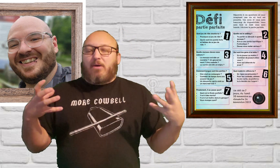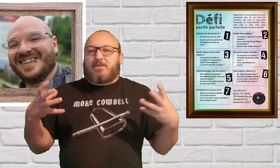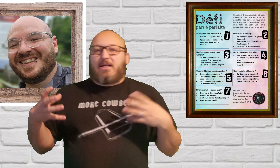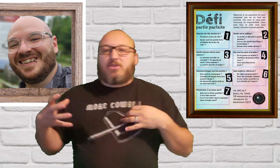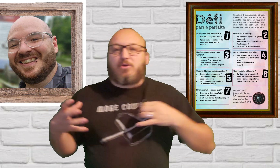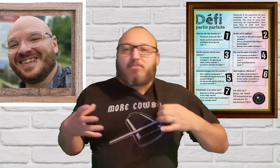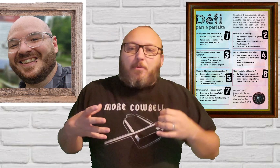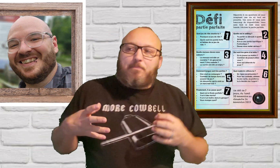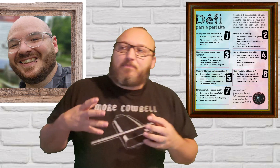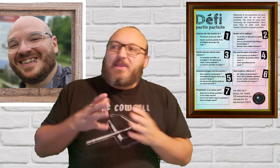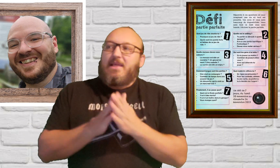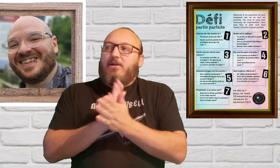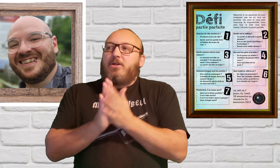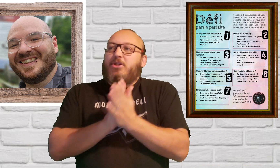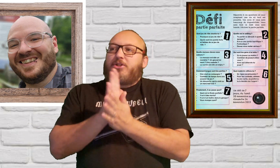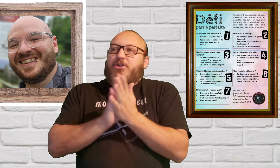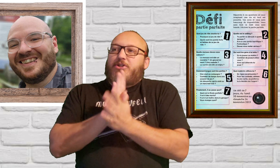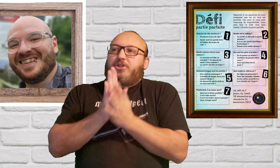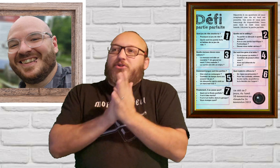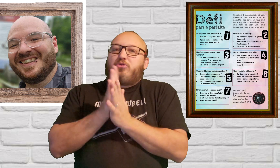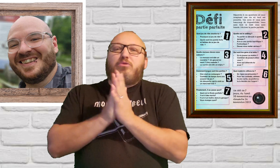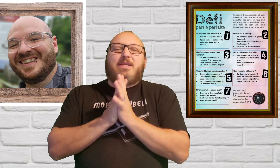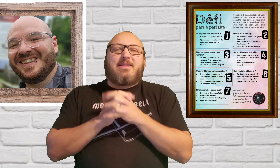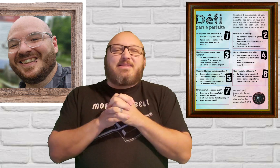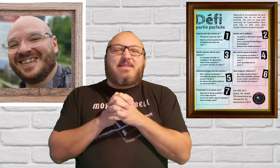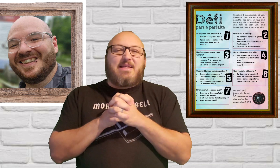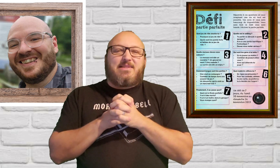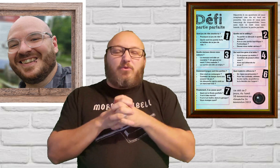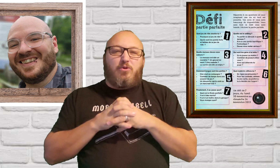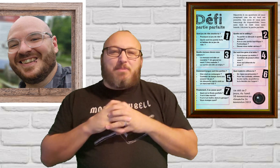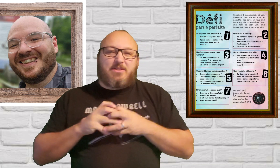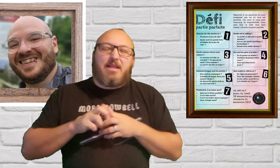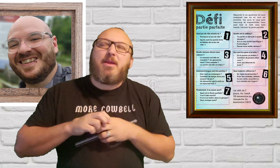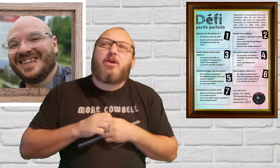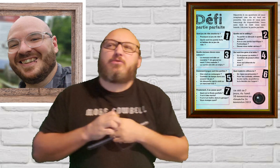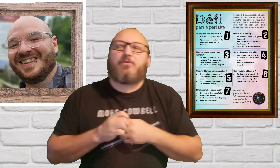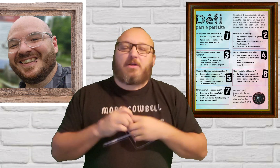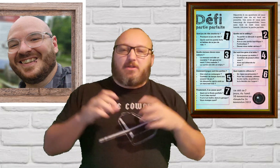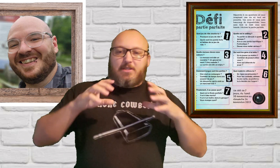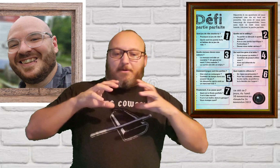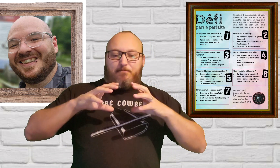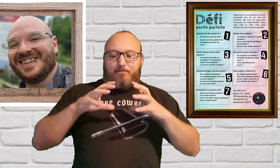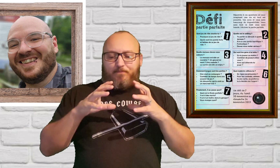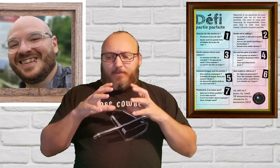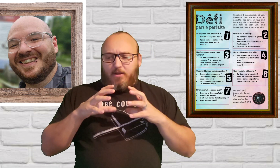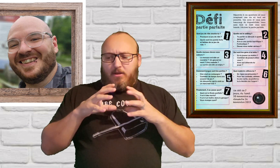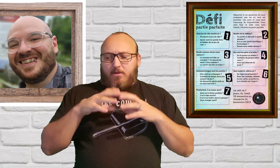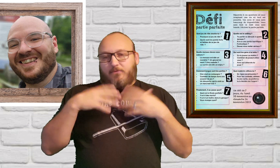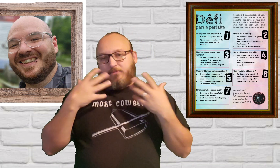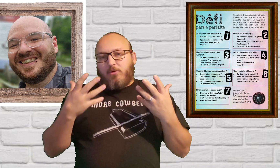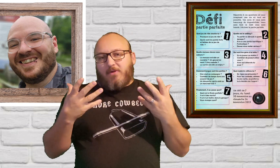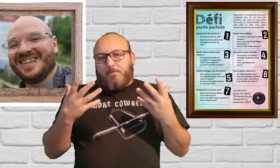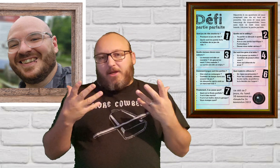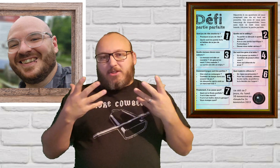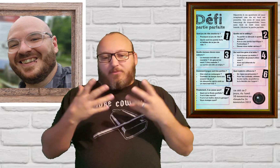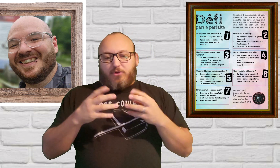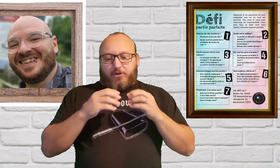passe dans ça bon là j'ai toujours cette hésitation là parce que d'abord quand je veux faire ça c'est moi Vampyr j'aime ça que